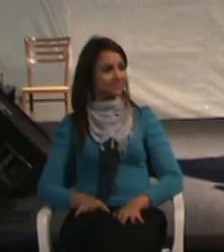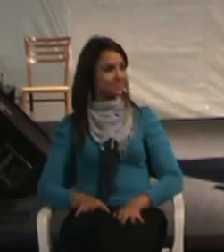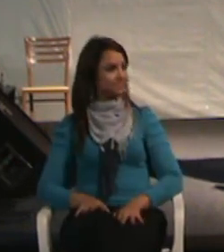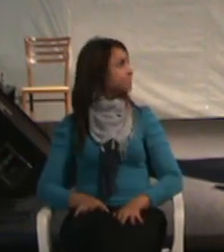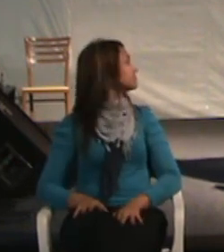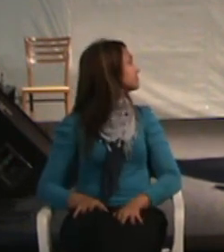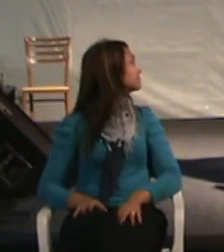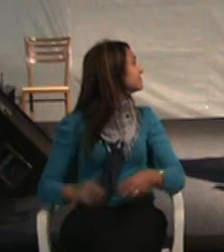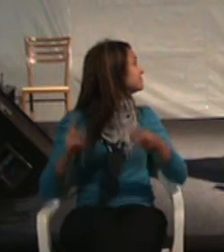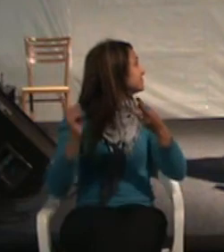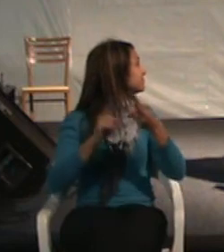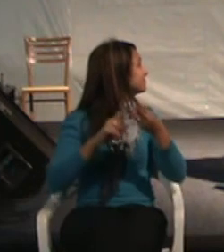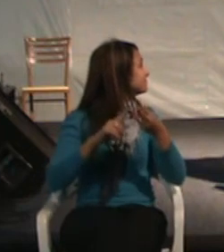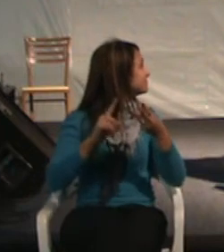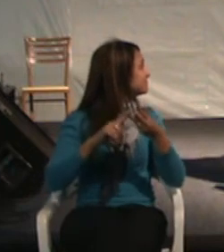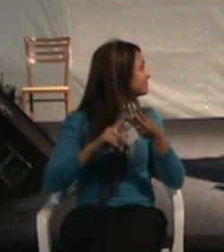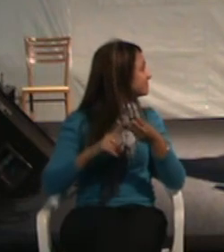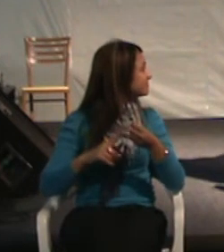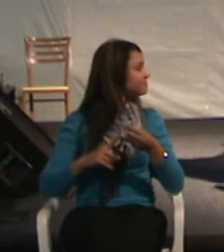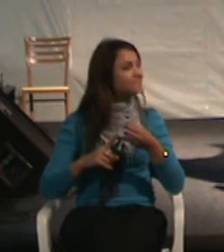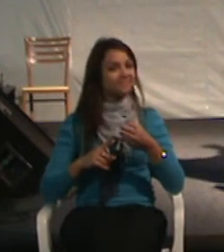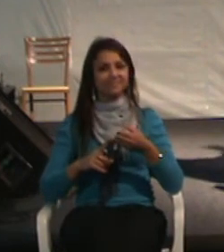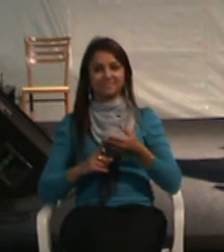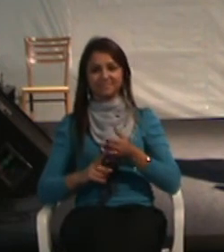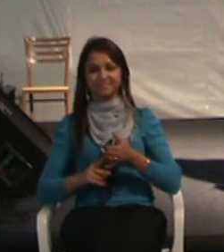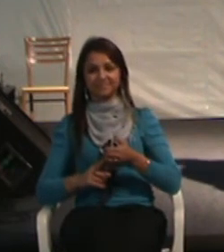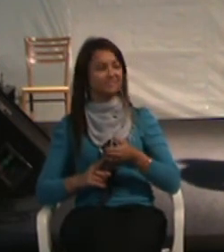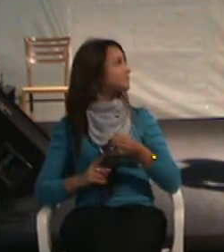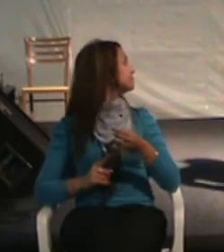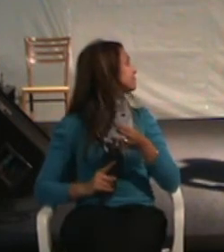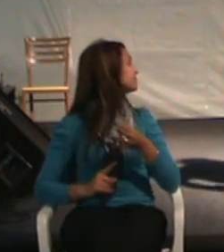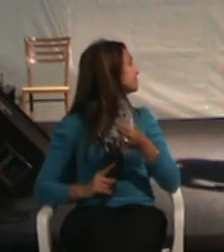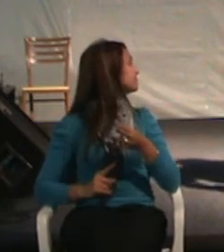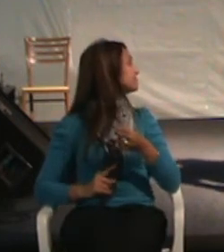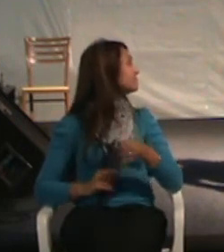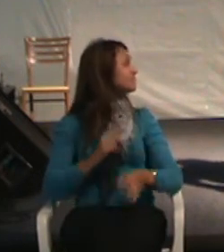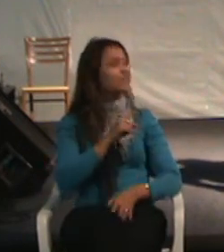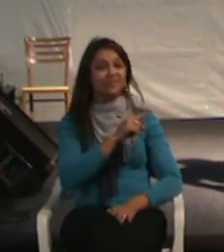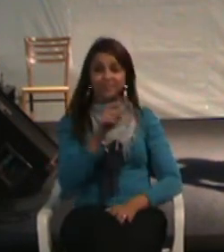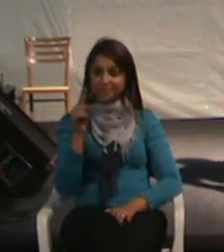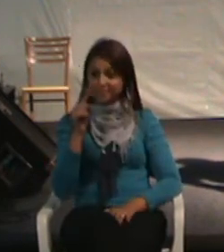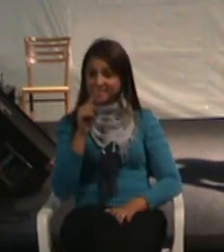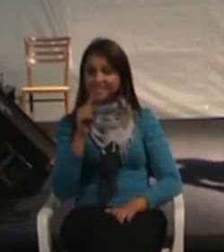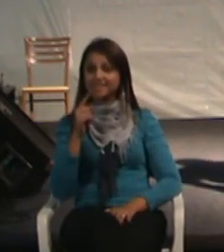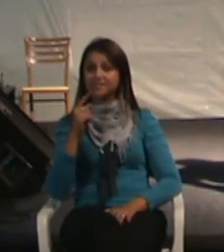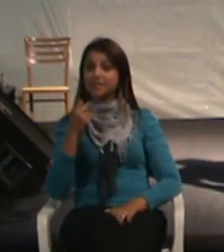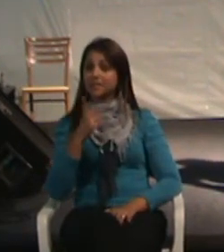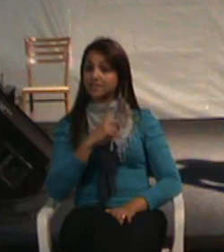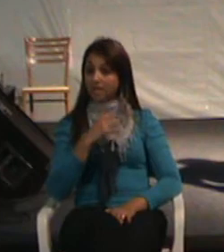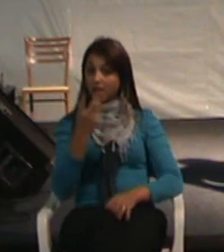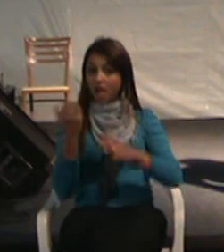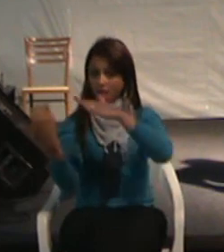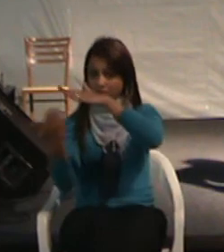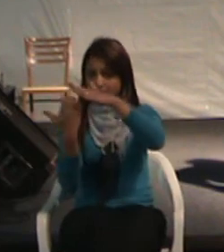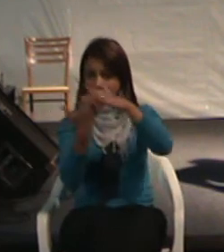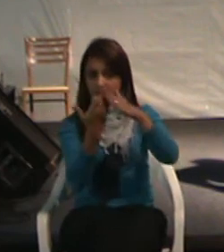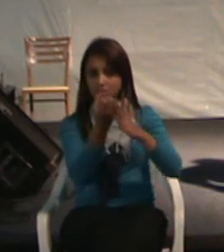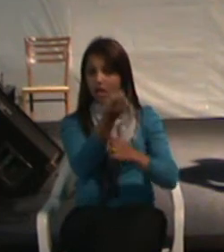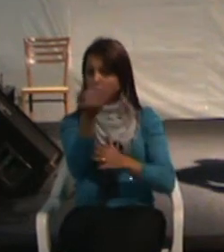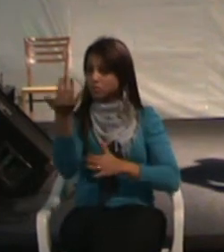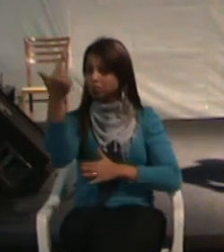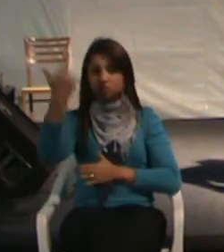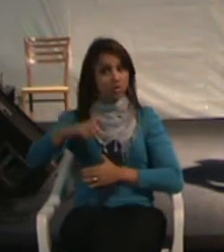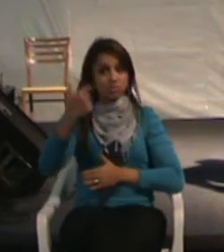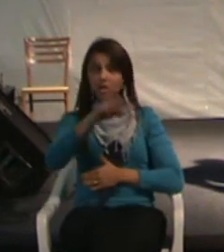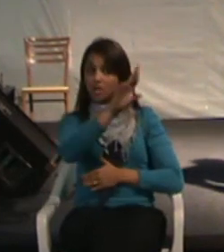Revisão de procedimentos de absorção de mão de obra, recrutamento. Vocês acreditam, pessoal, que tem muita empresa que não tem um RH